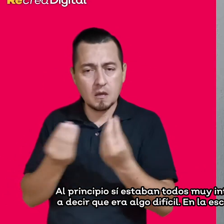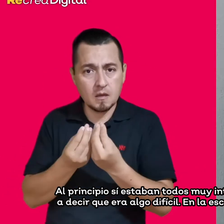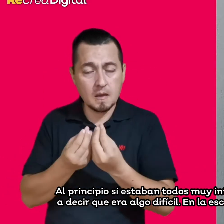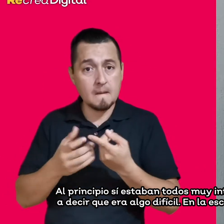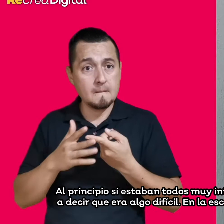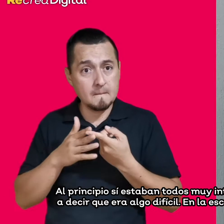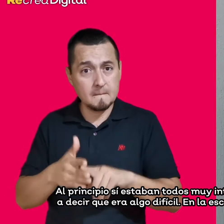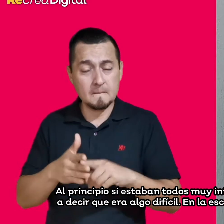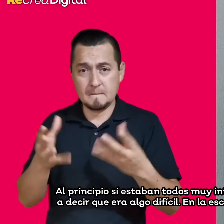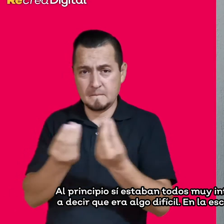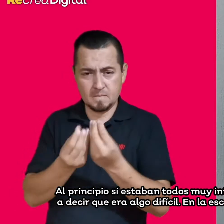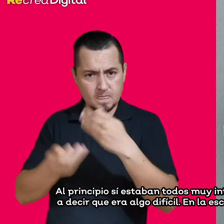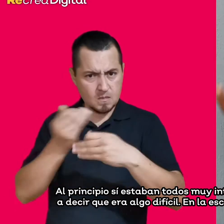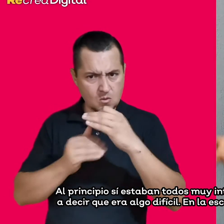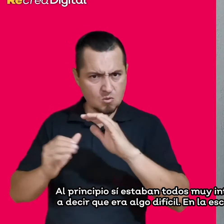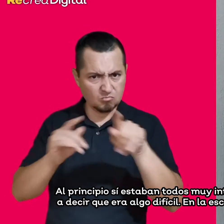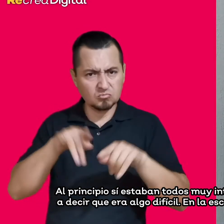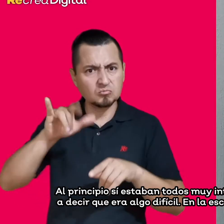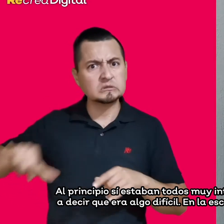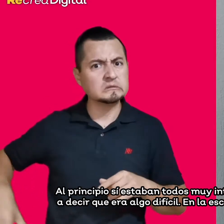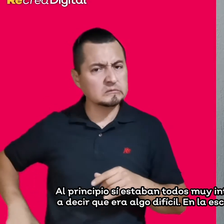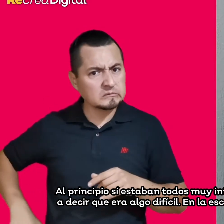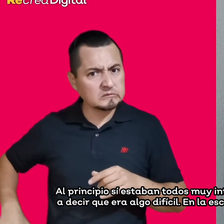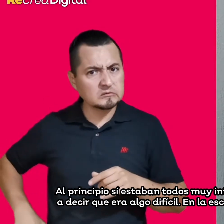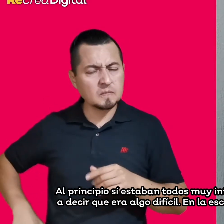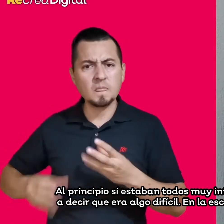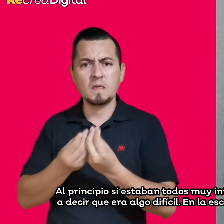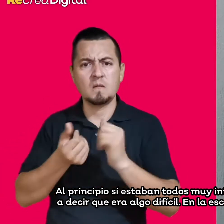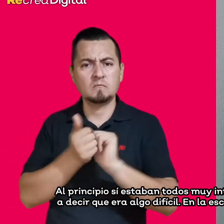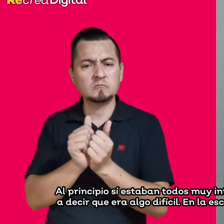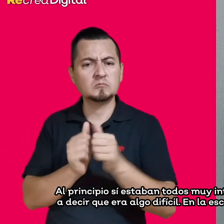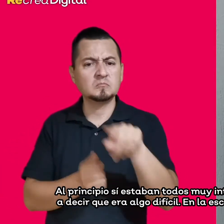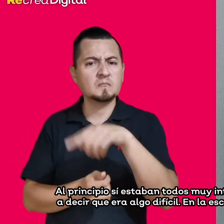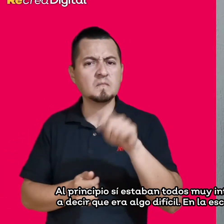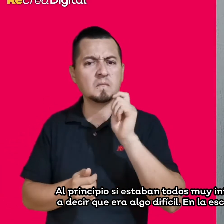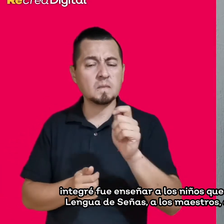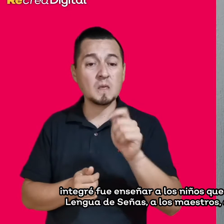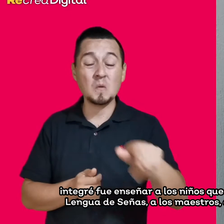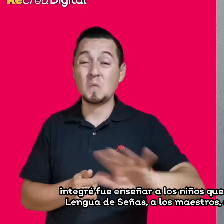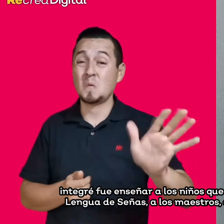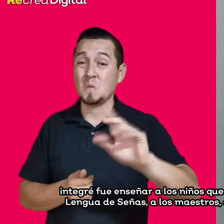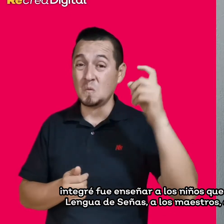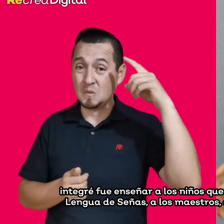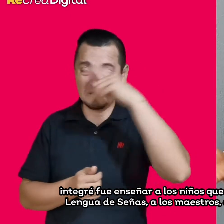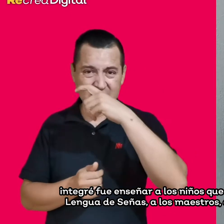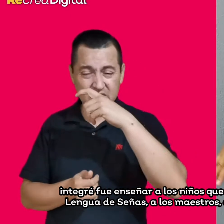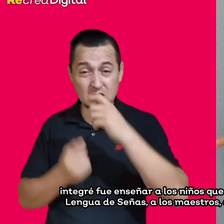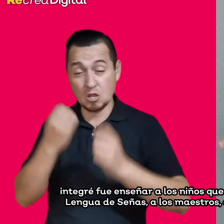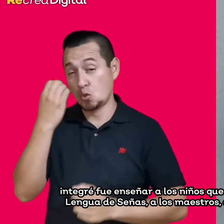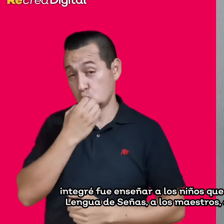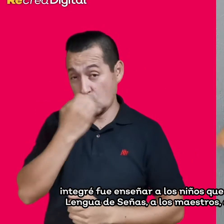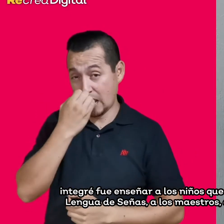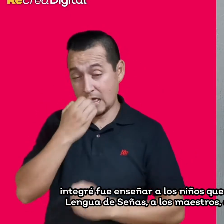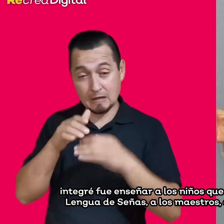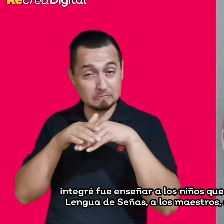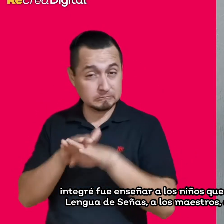que era algo difícil. Bueno, en la escuela, en el salón, pues cuando la integré, pues fue enseñar a